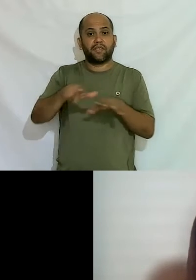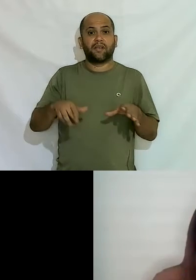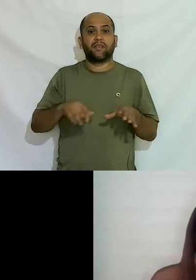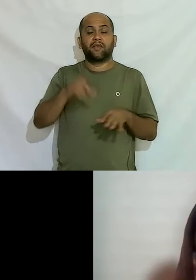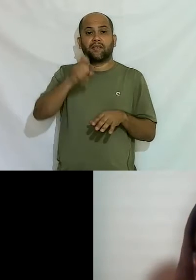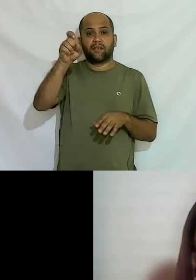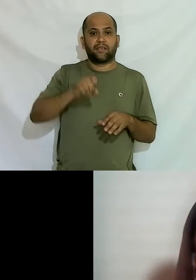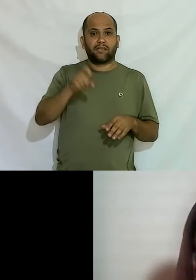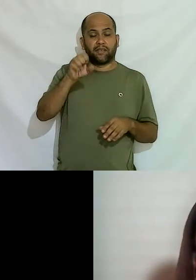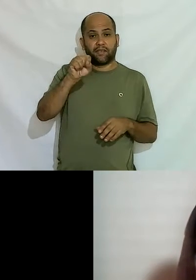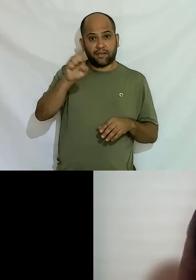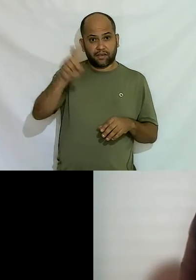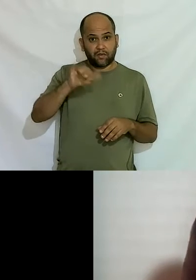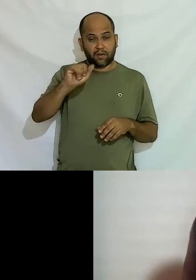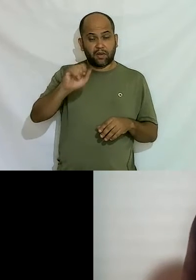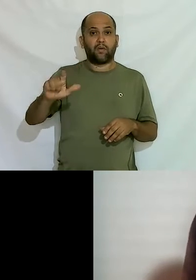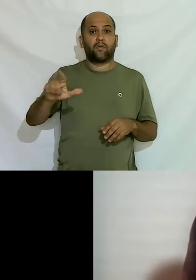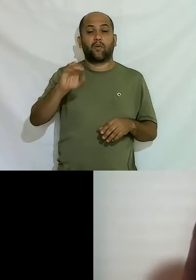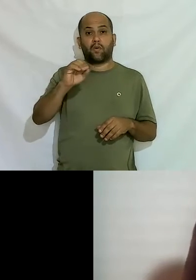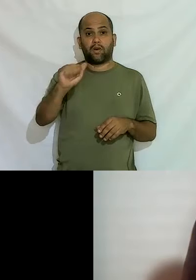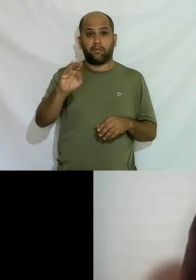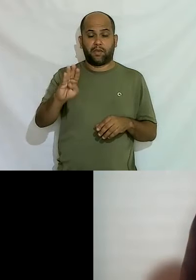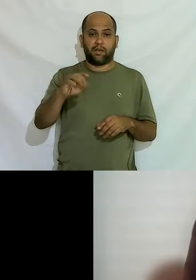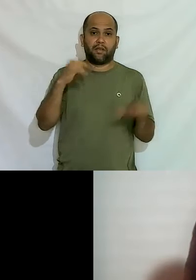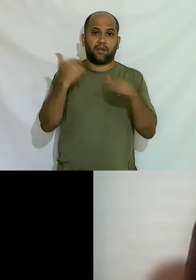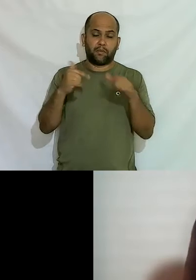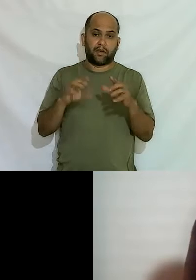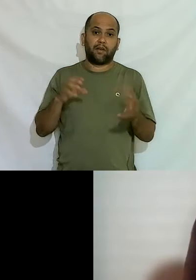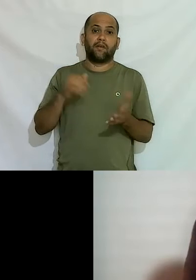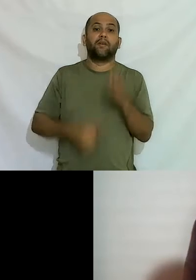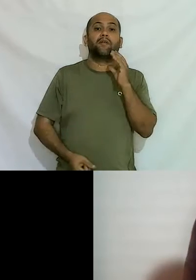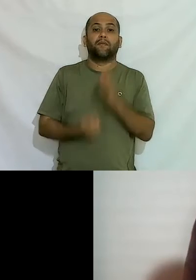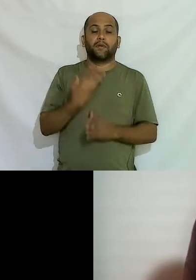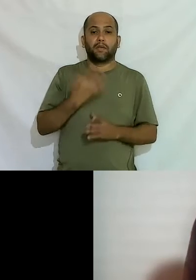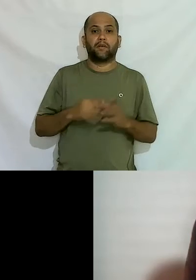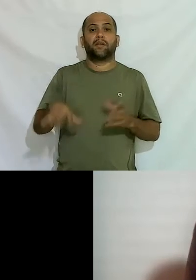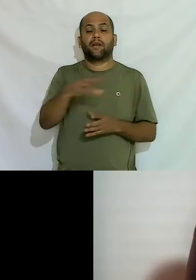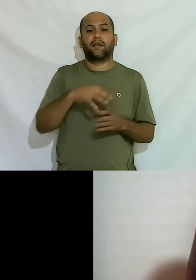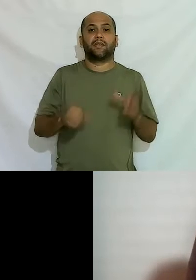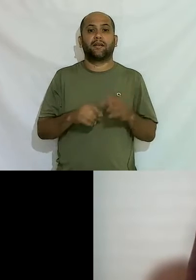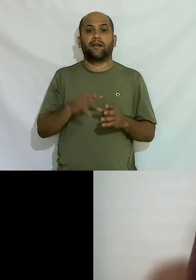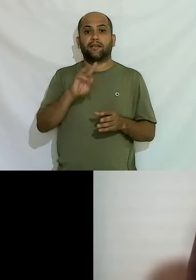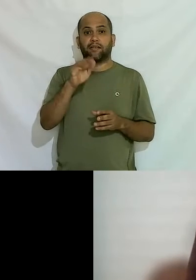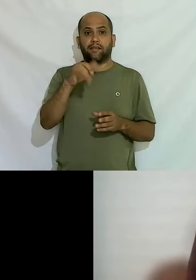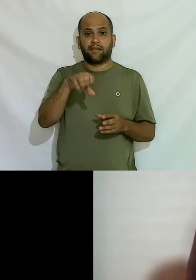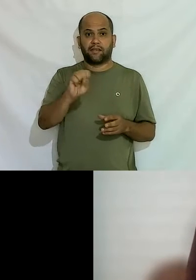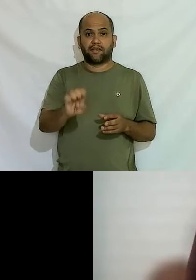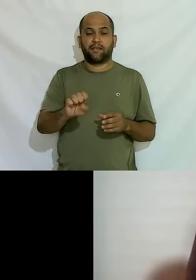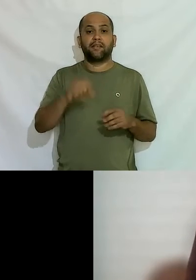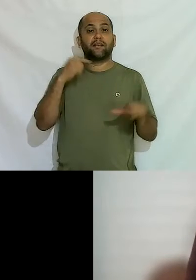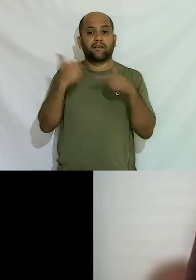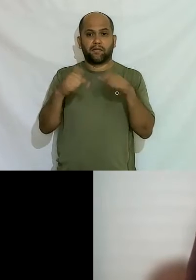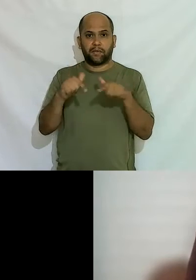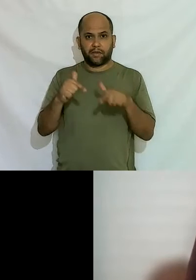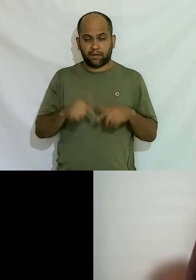São Paulo e fundadora do projeto Transemprego seja muito bem-vinda Márcia a gente espera aprender